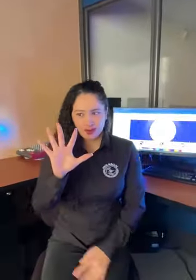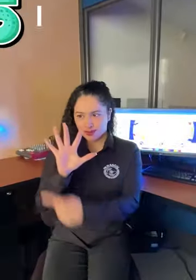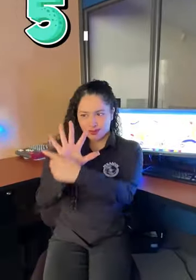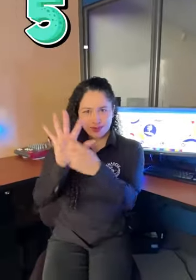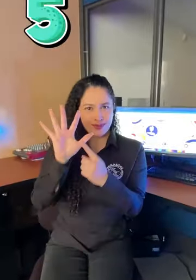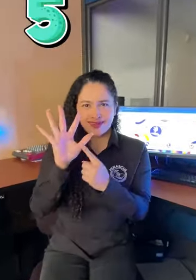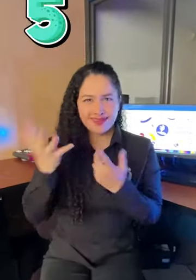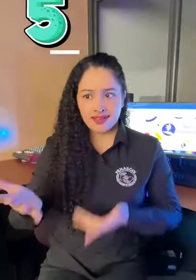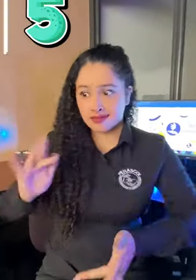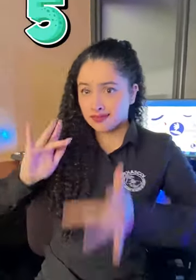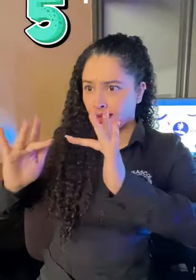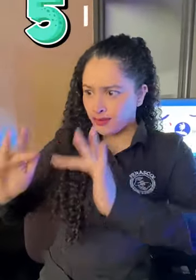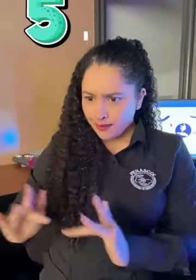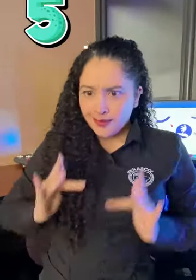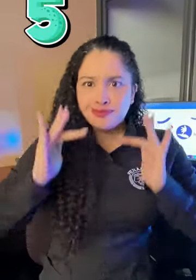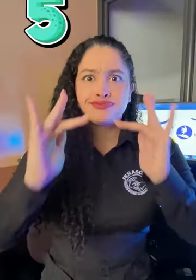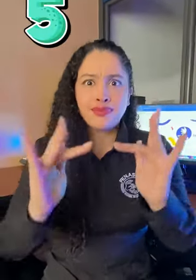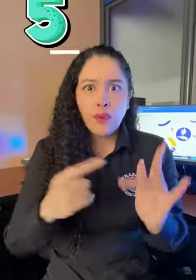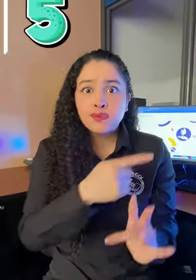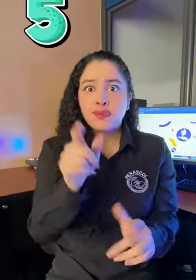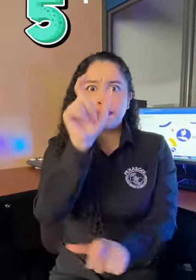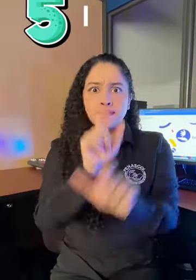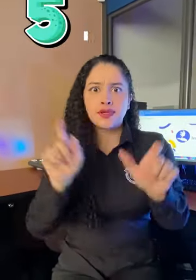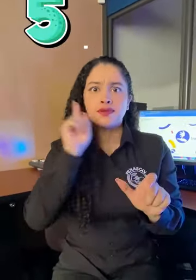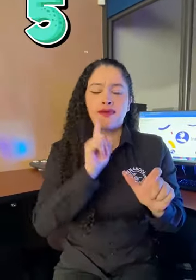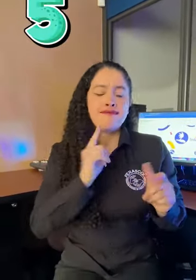5. 5 beneficios del Centro de Relevo